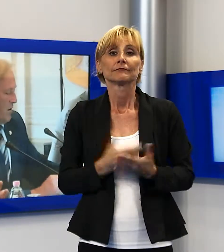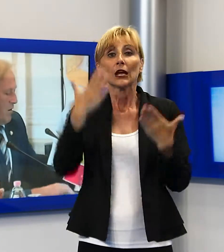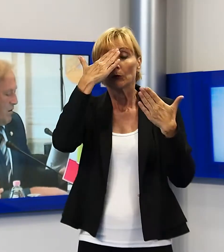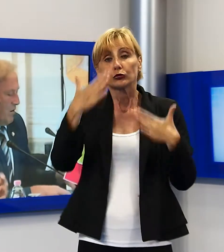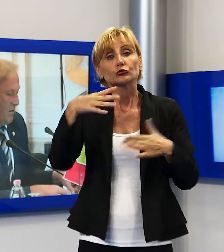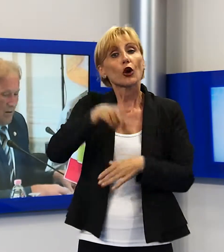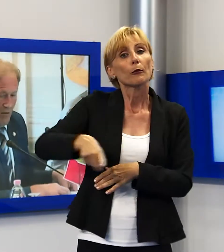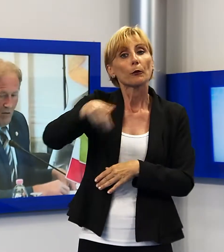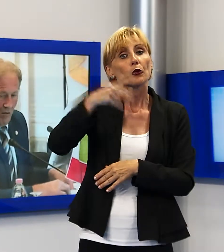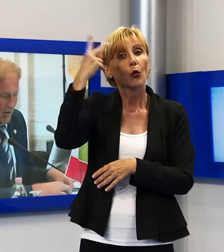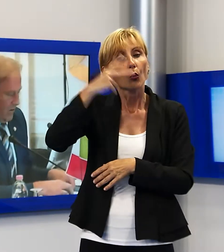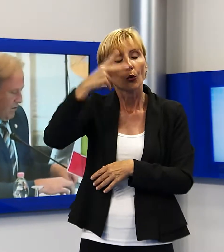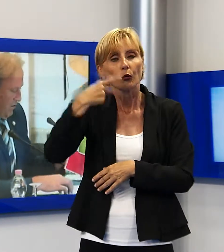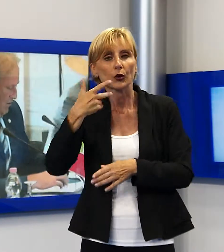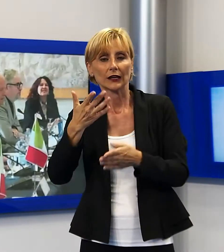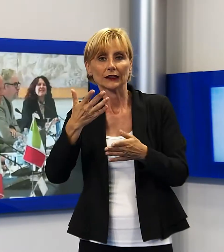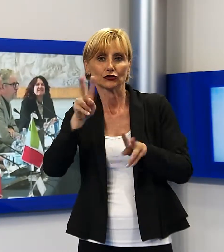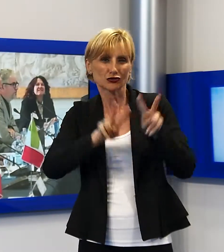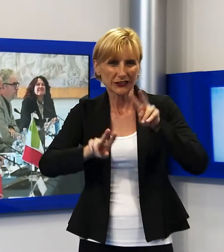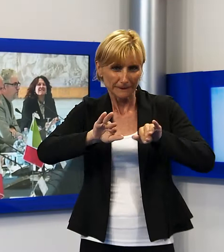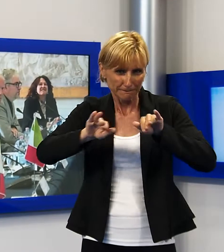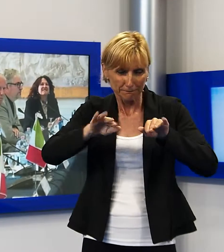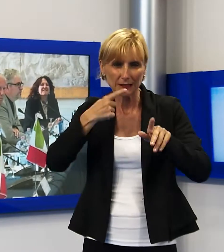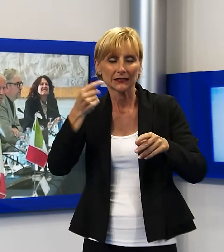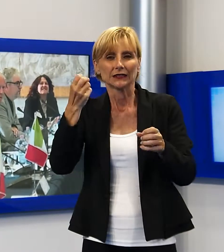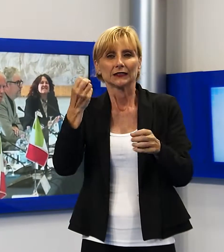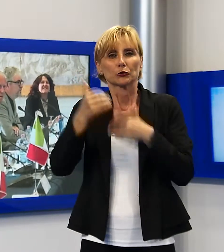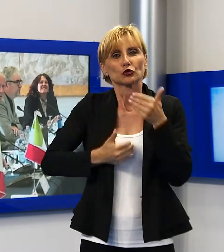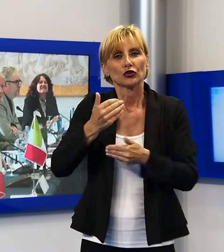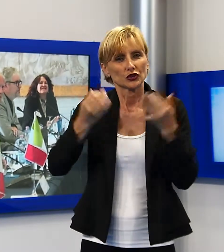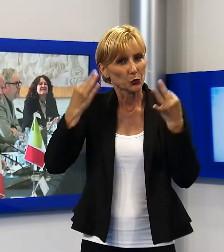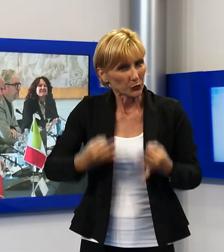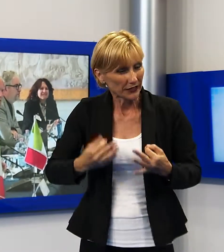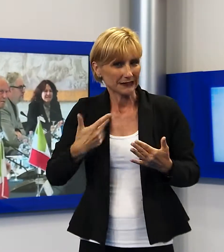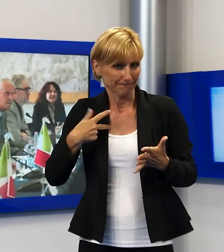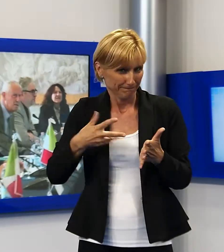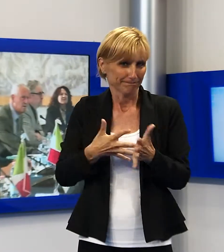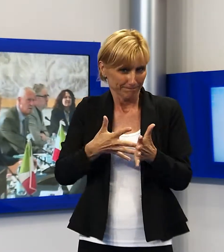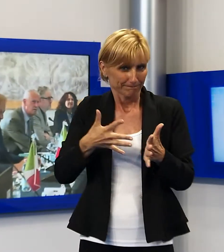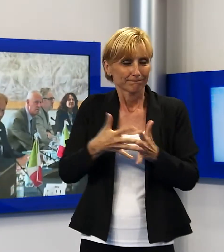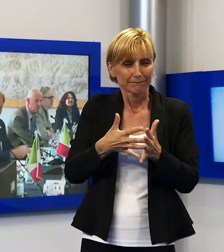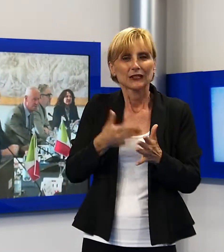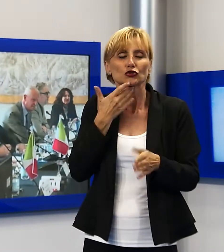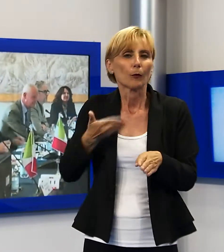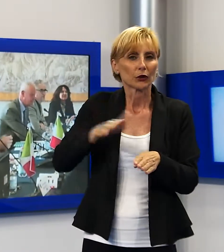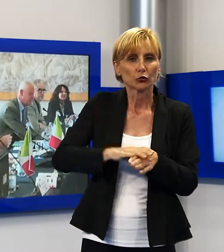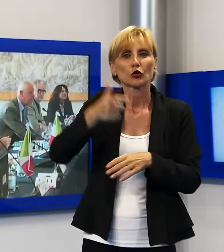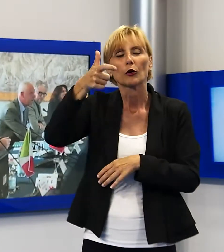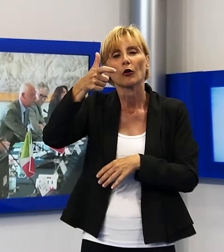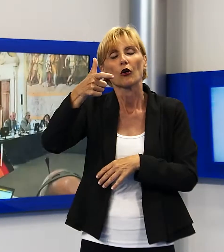ha rappresentato uno spartiacque per molte delle procedure di sicurezza del trasporto merci all'indomani della strage ferroviaria di Viareggio.